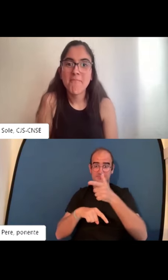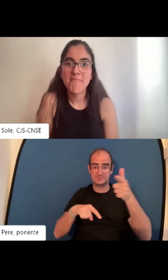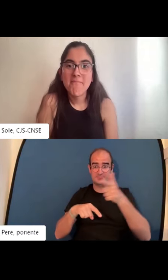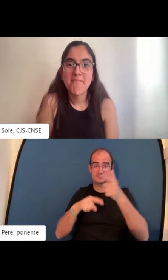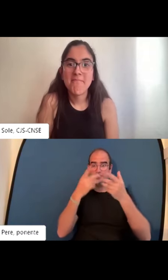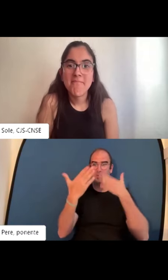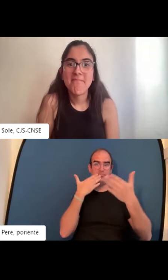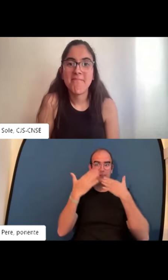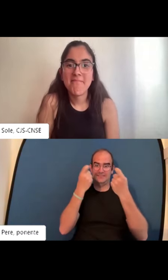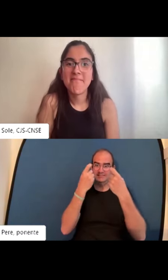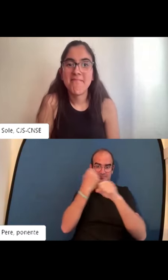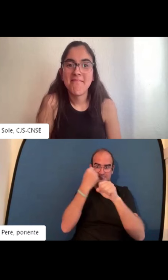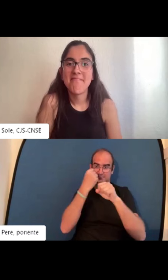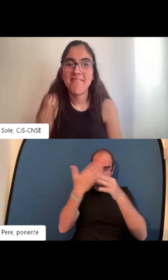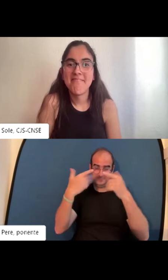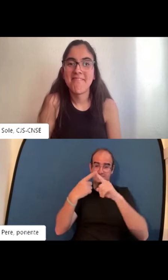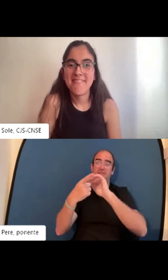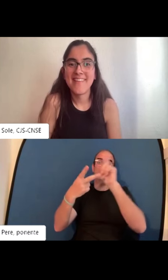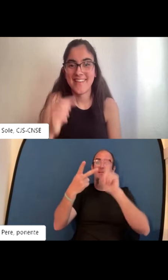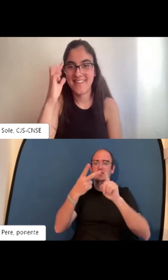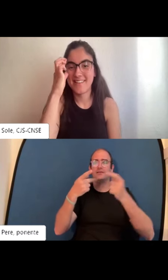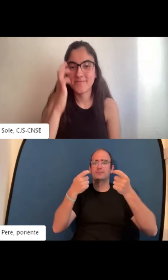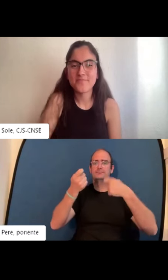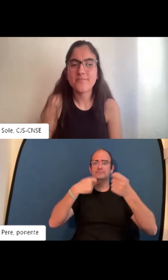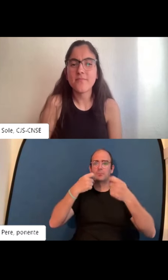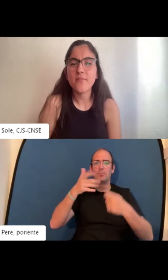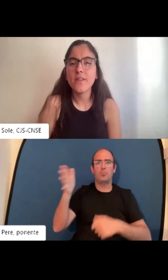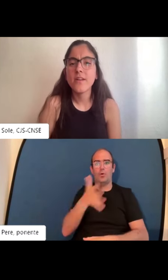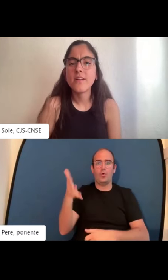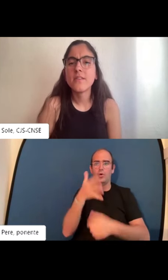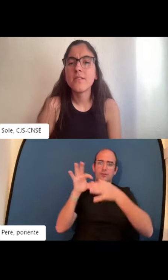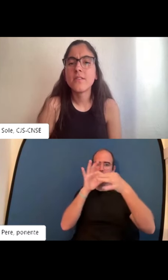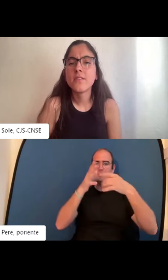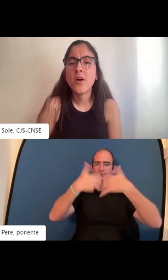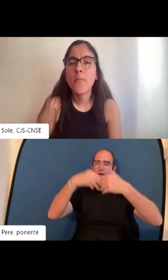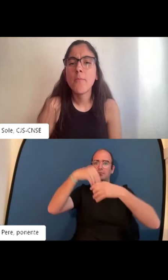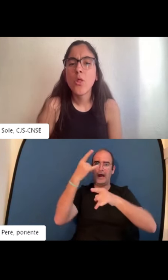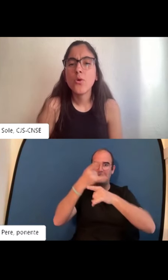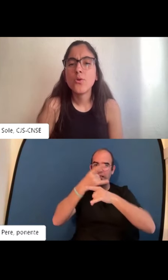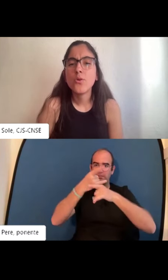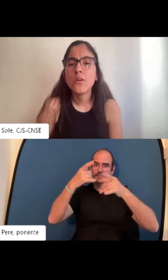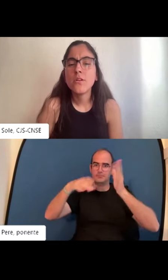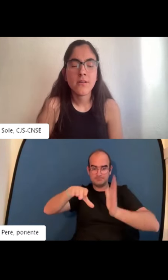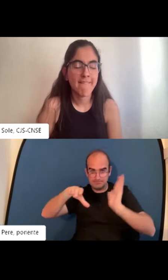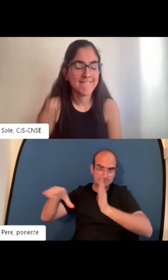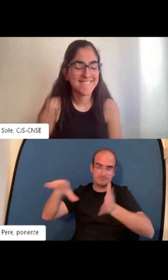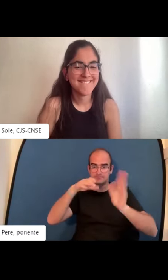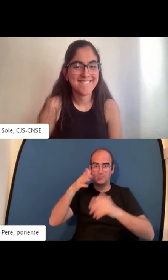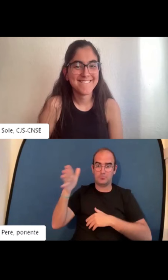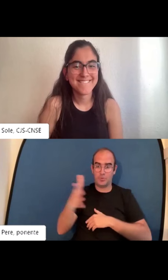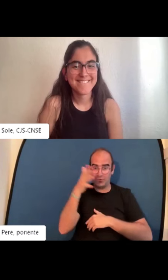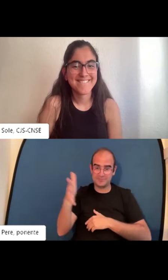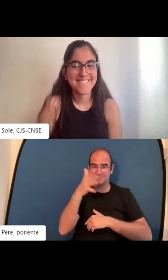el que más salida profesional ha tenido. En segundo lugar, lo que